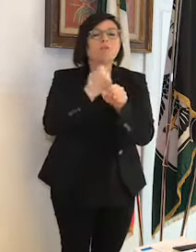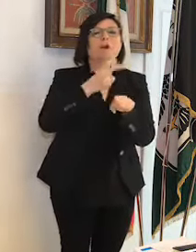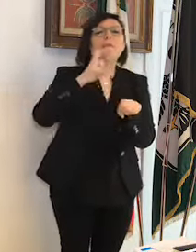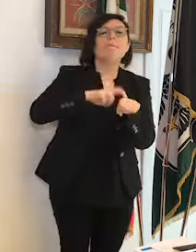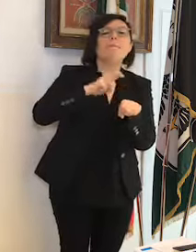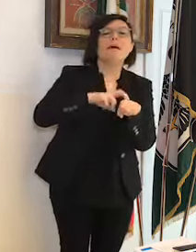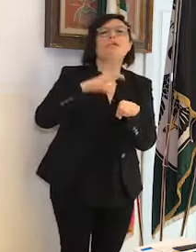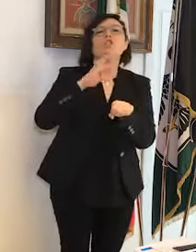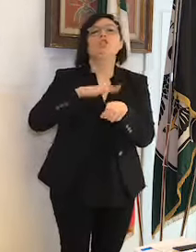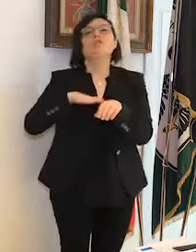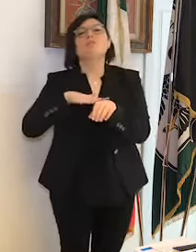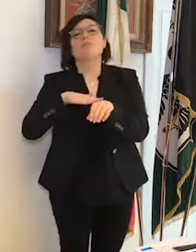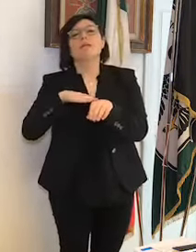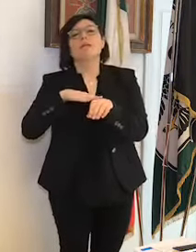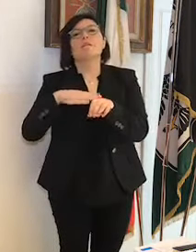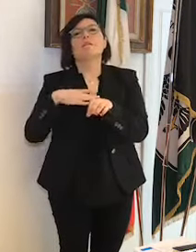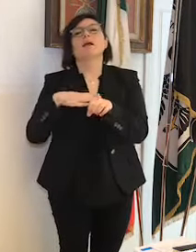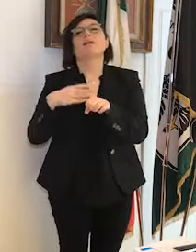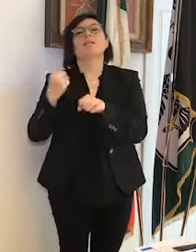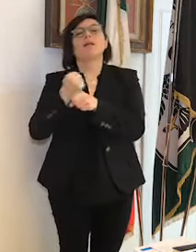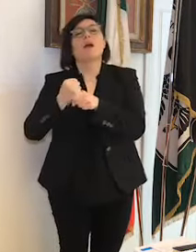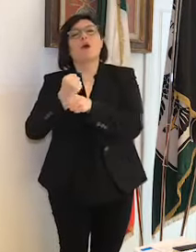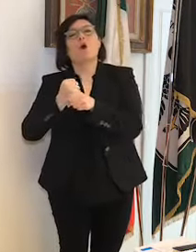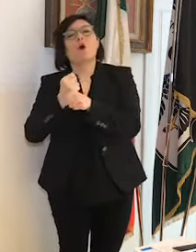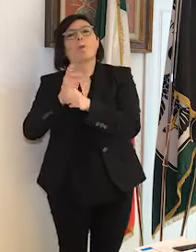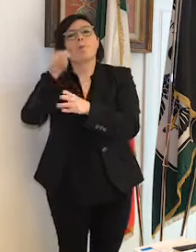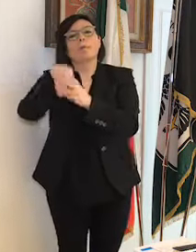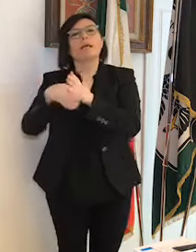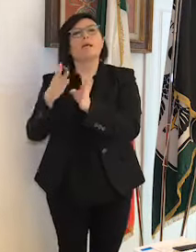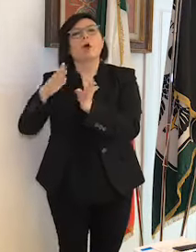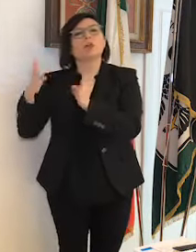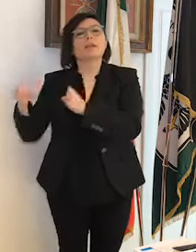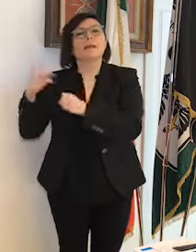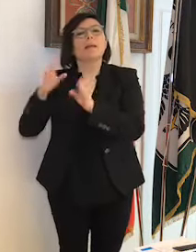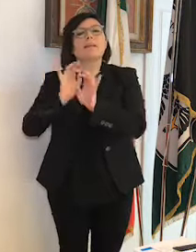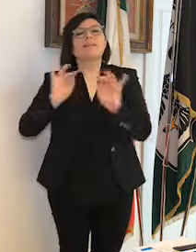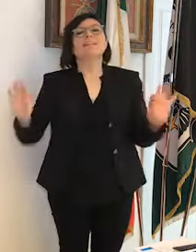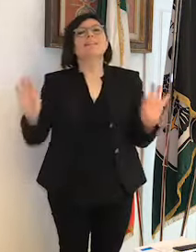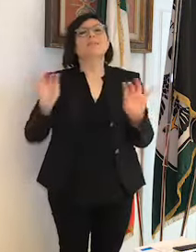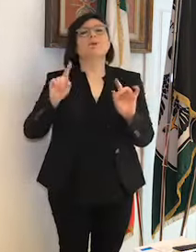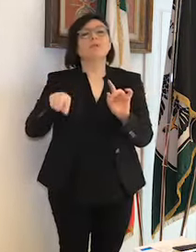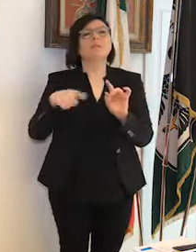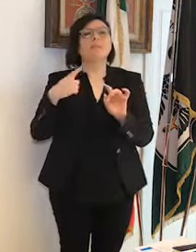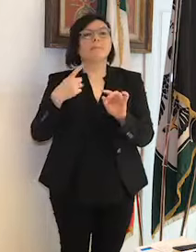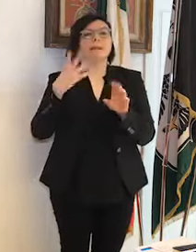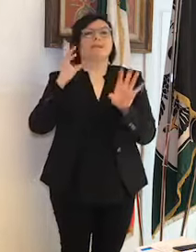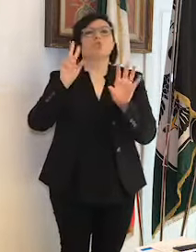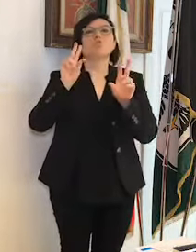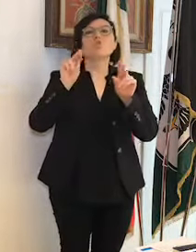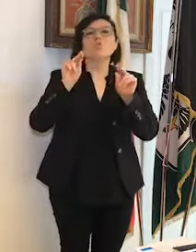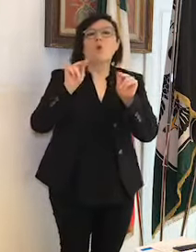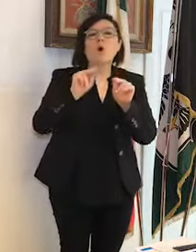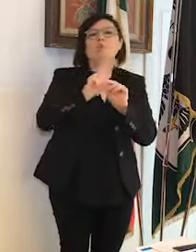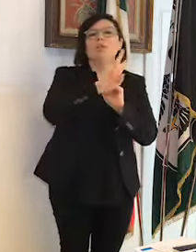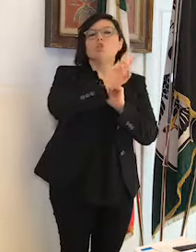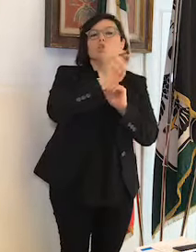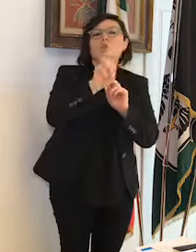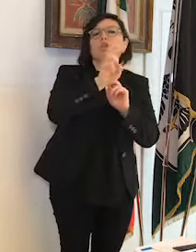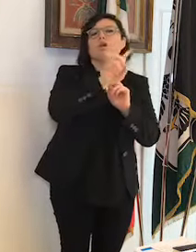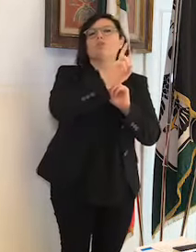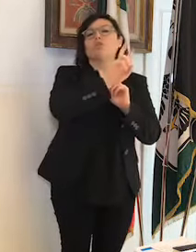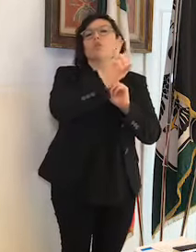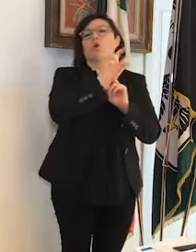medici, infermieri e operatori sociosanitari, che siano a disposizione di questi nuovi 220